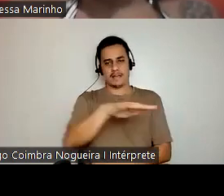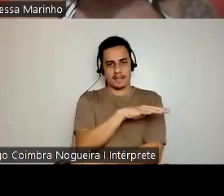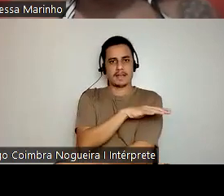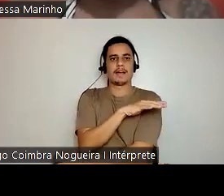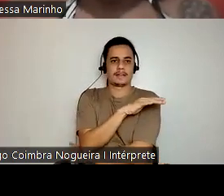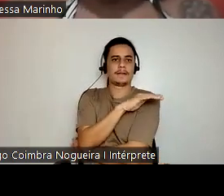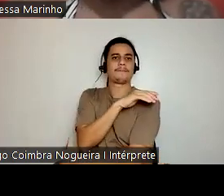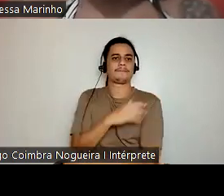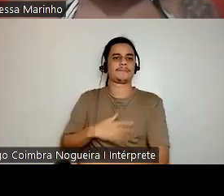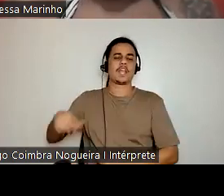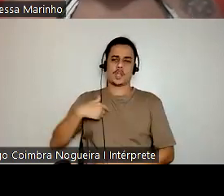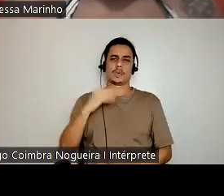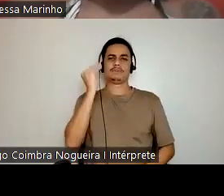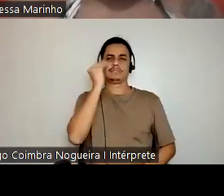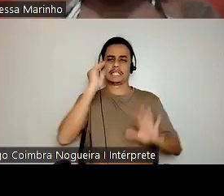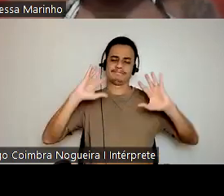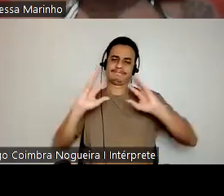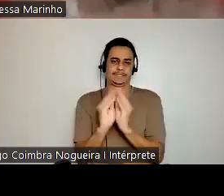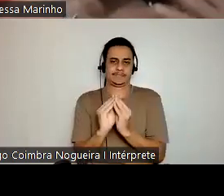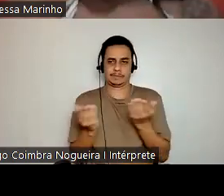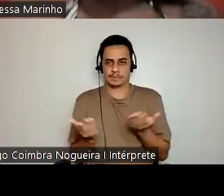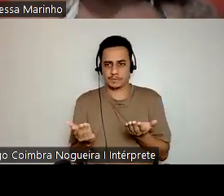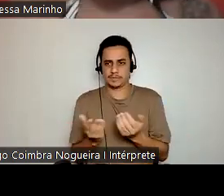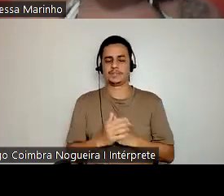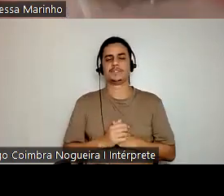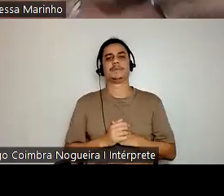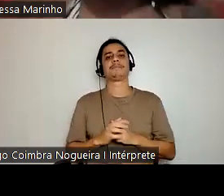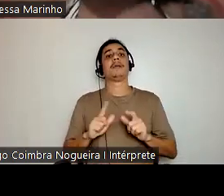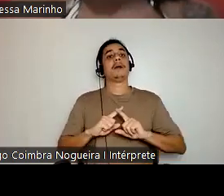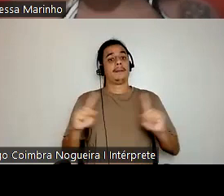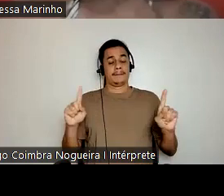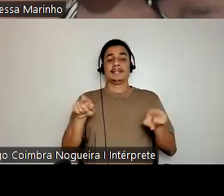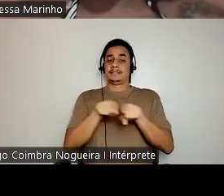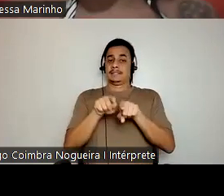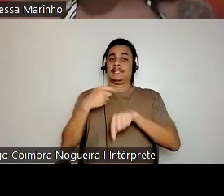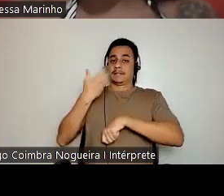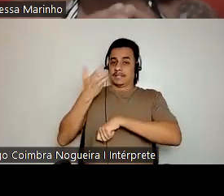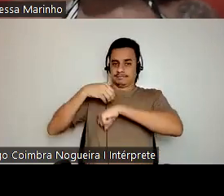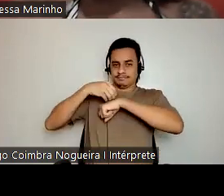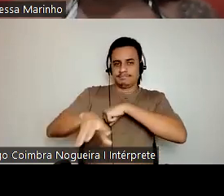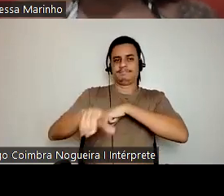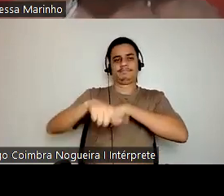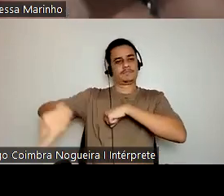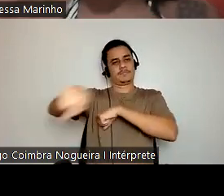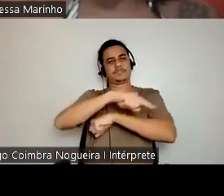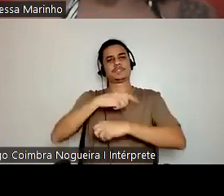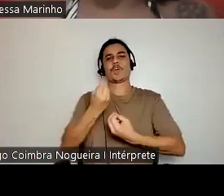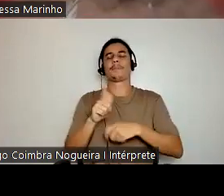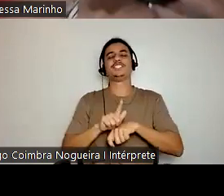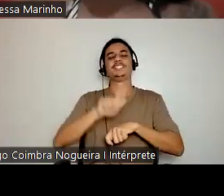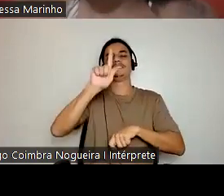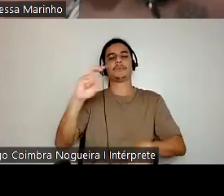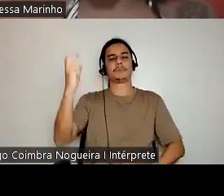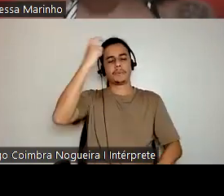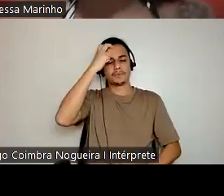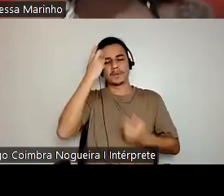superficialmente devido ao tempo, mas por último, e não menos importante, eu quero falar sobre uma gestão cultural antirracista. E por que falar sobre gestão